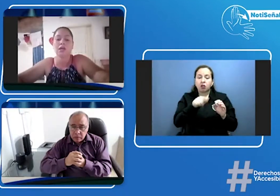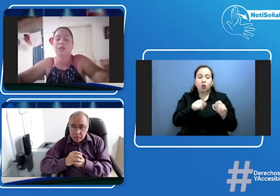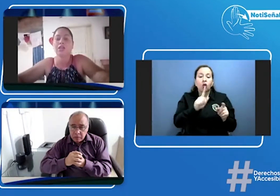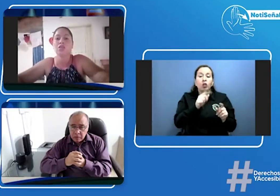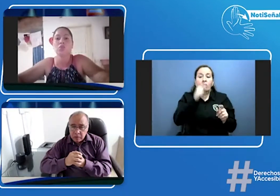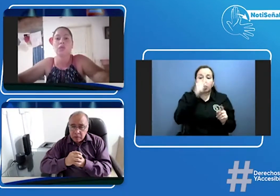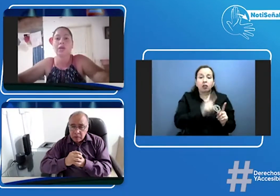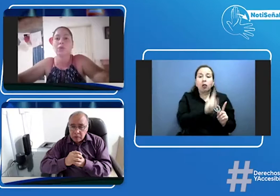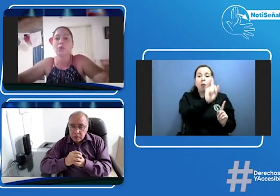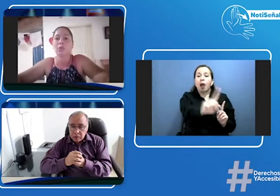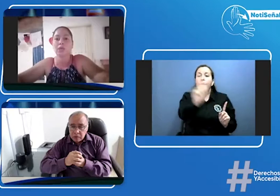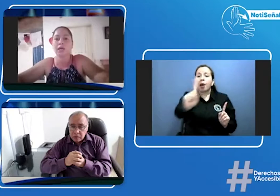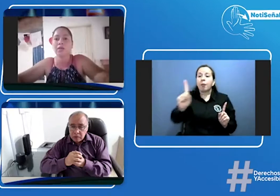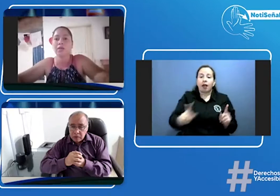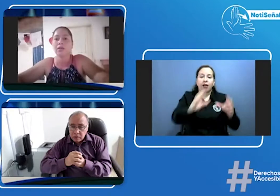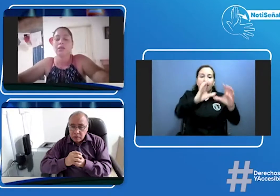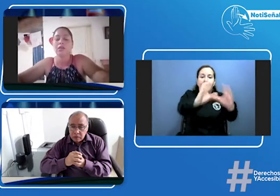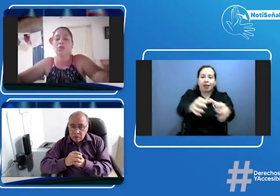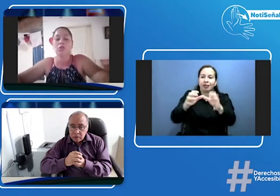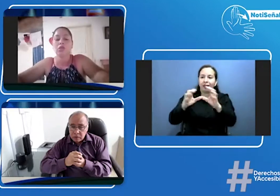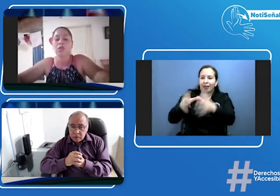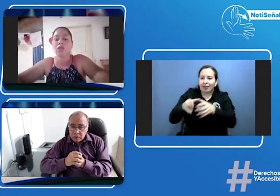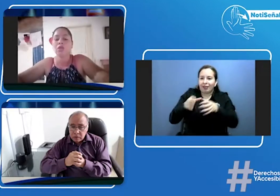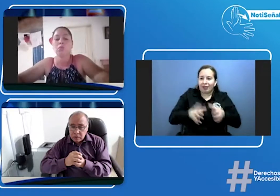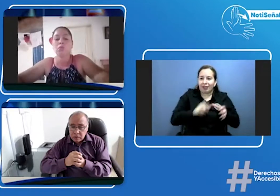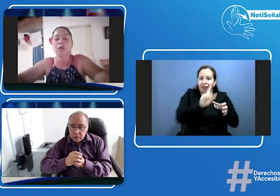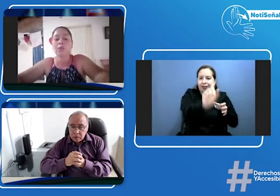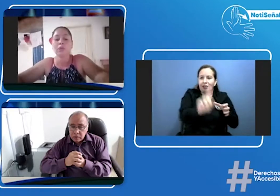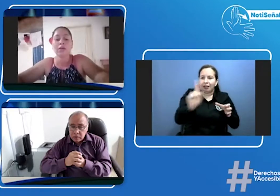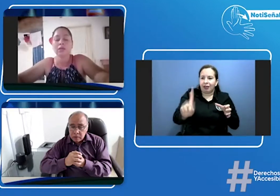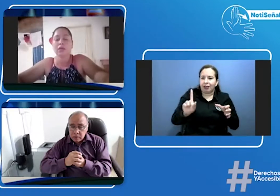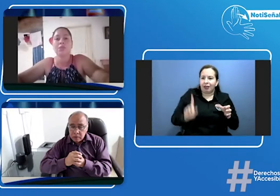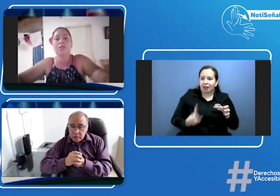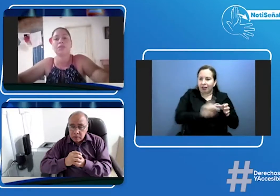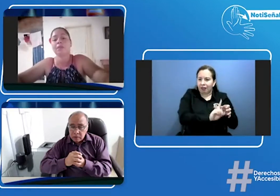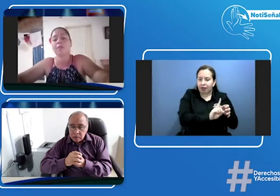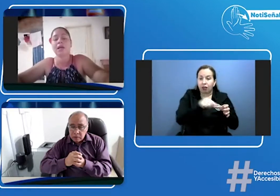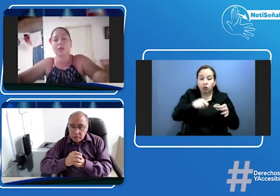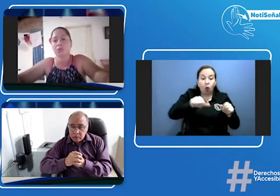quien en su grado como tal no tienen un aula especial para ellos